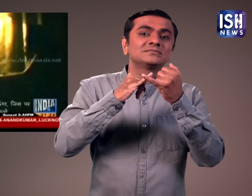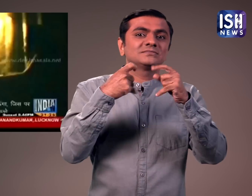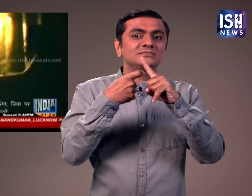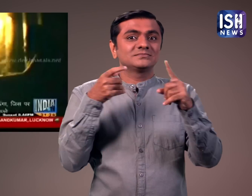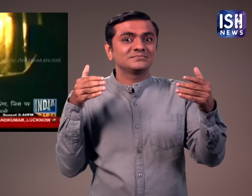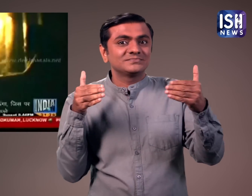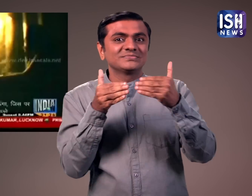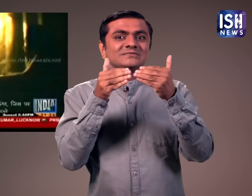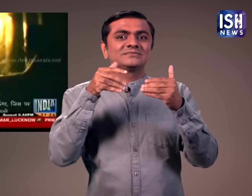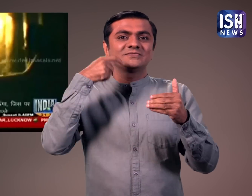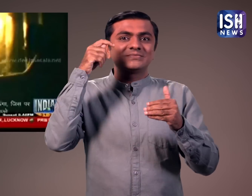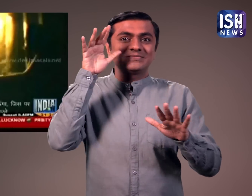कहा